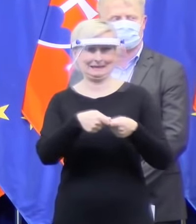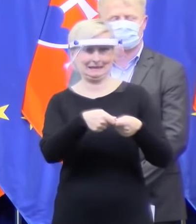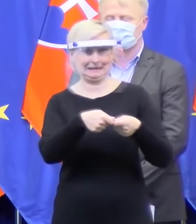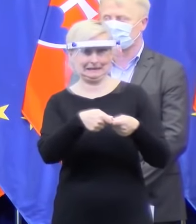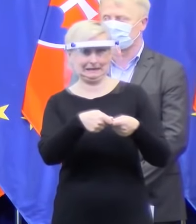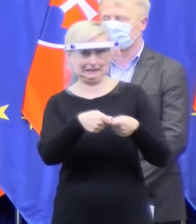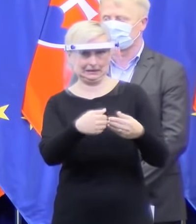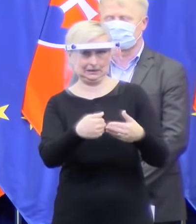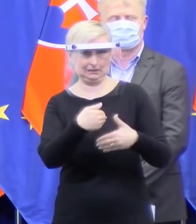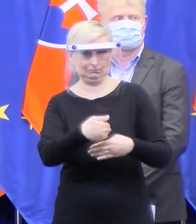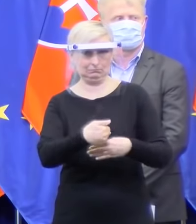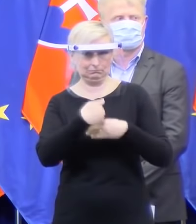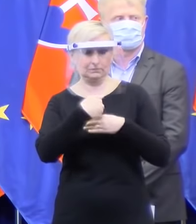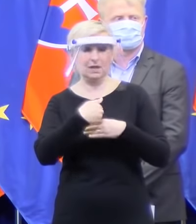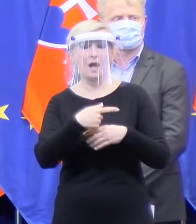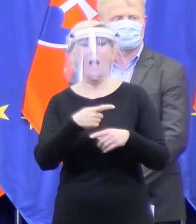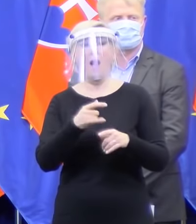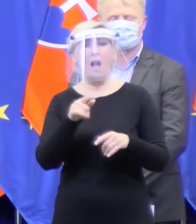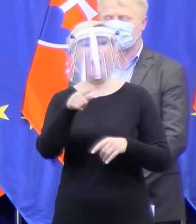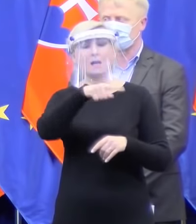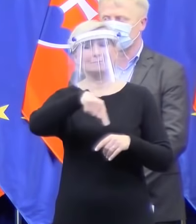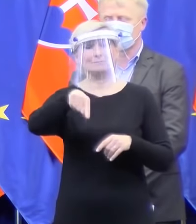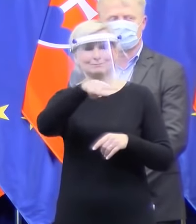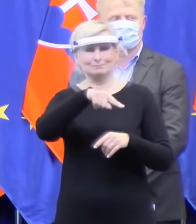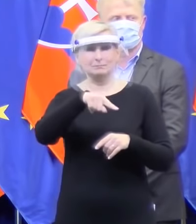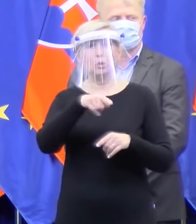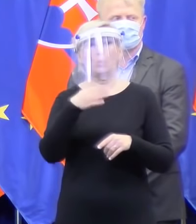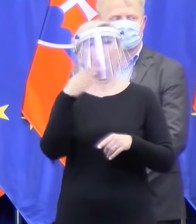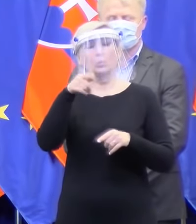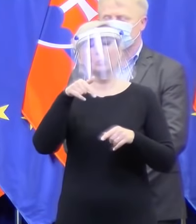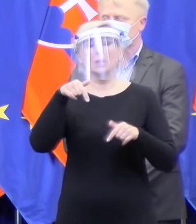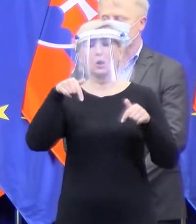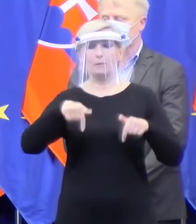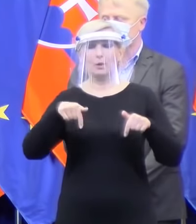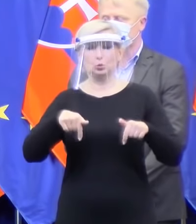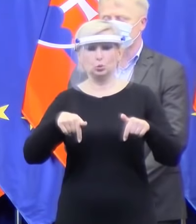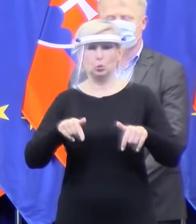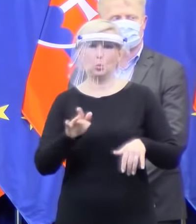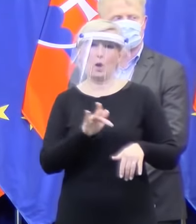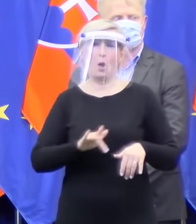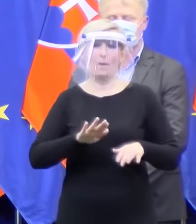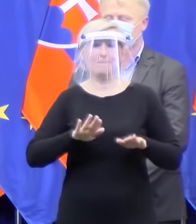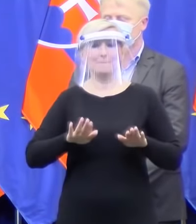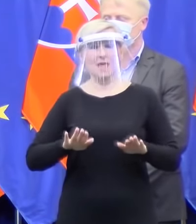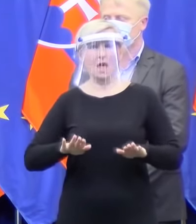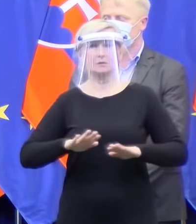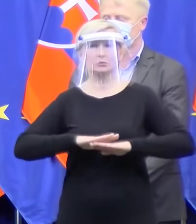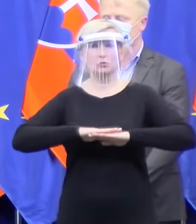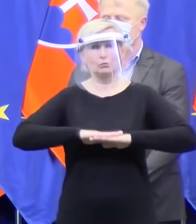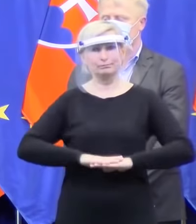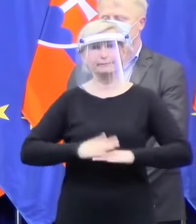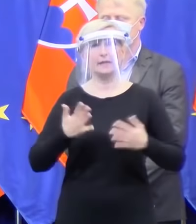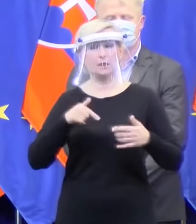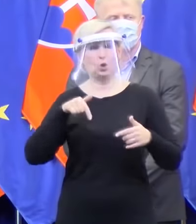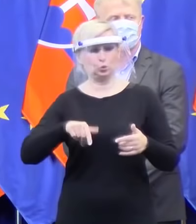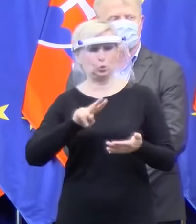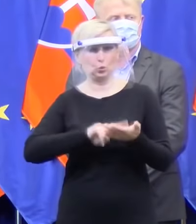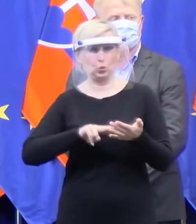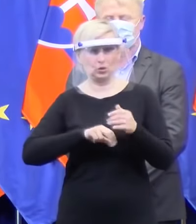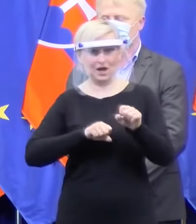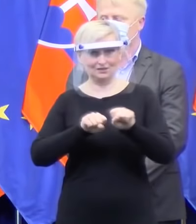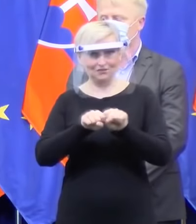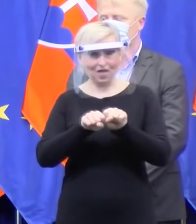ktorí budú mať priamo vytvorené tú zázemie na úrade vlády. A je to taký teda poradný tím premiéra,